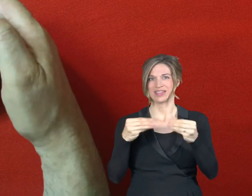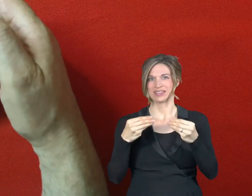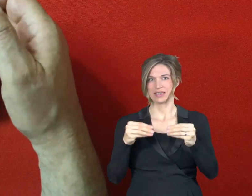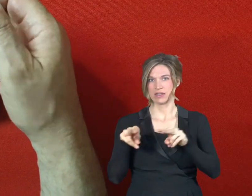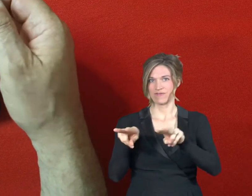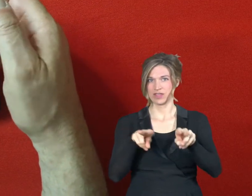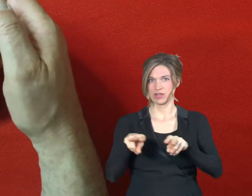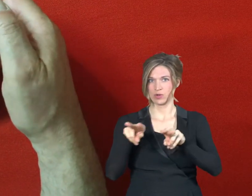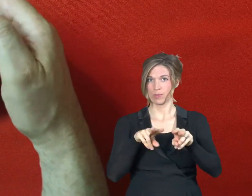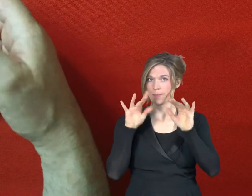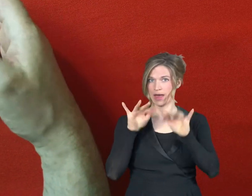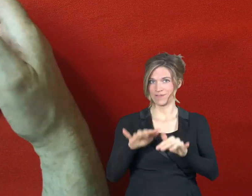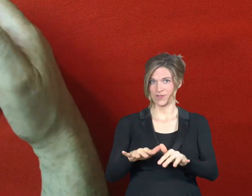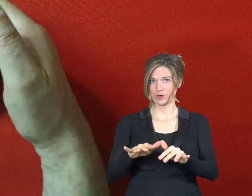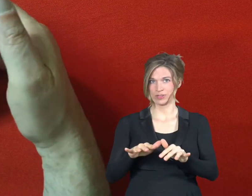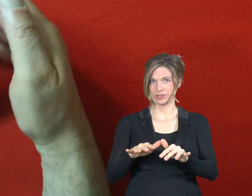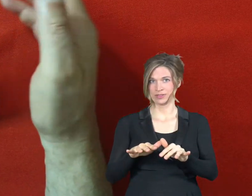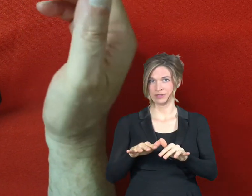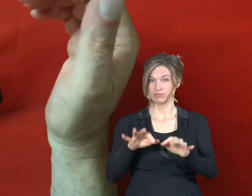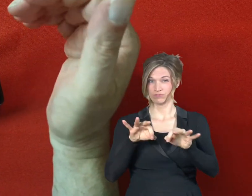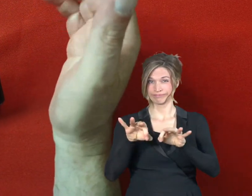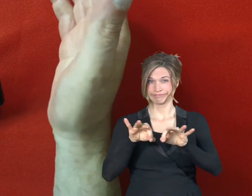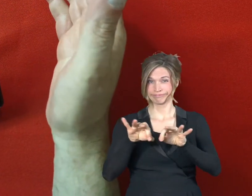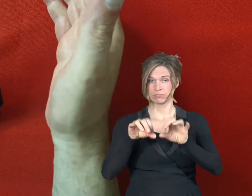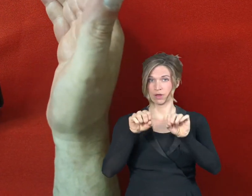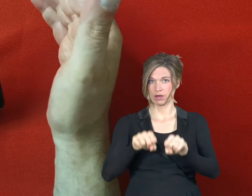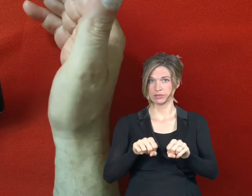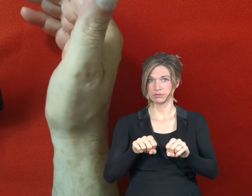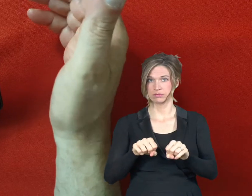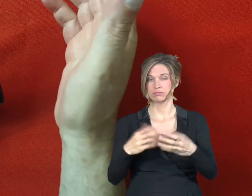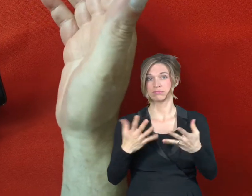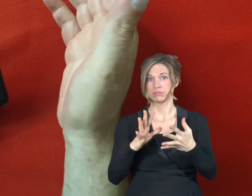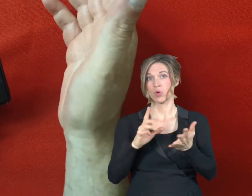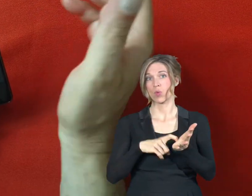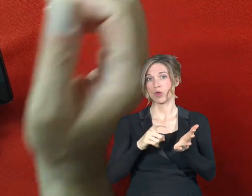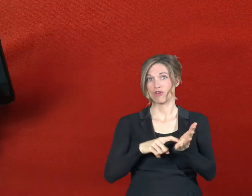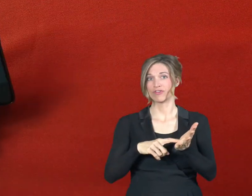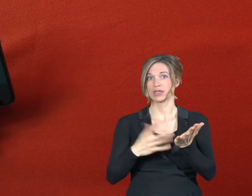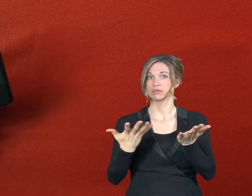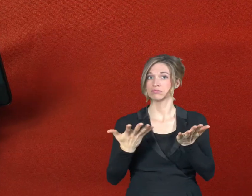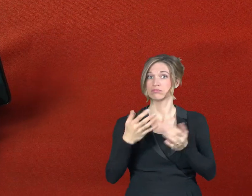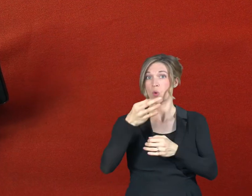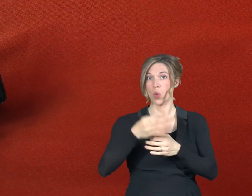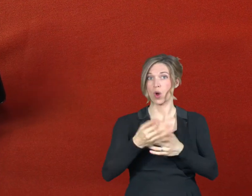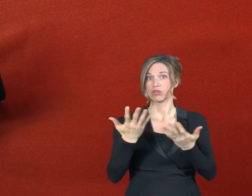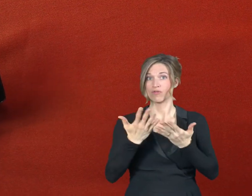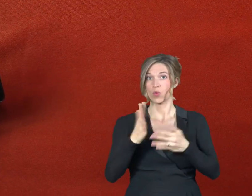einstellen können. Also je nachdem, wo Sie sich befinden, wie Ihre Internetverbindung ist, wie auch die Qualität